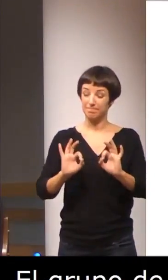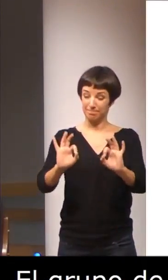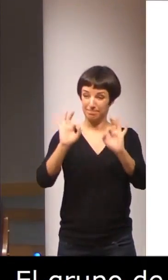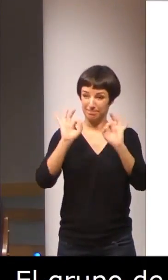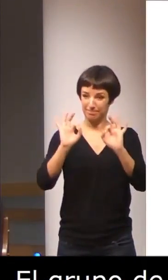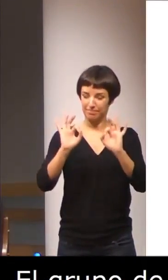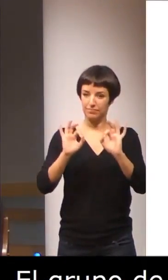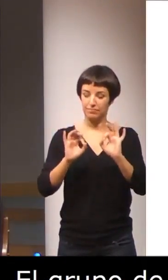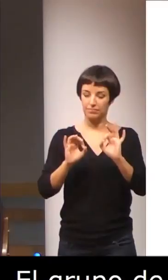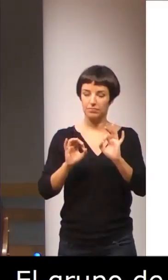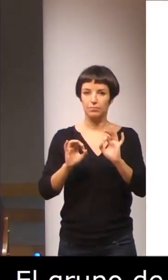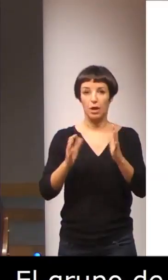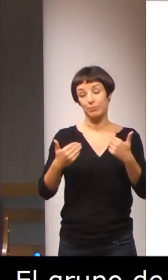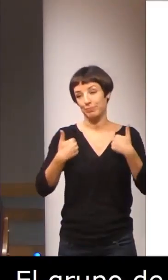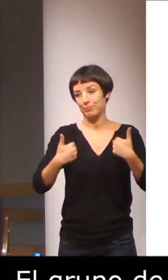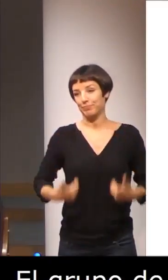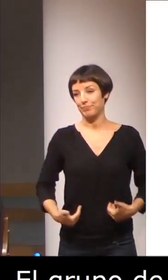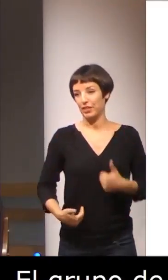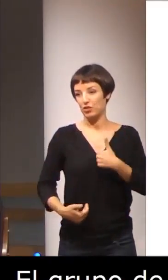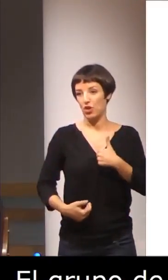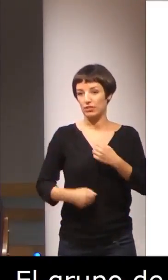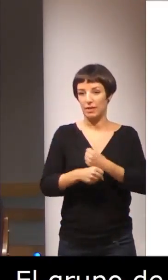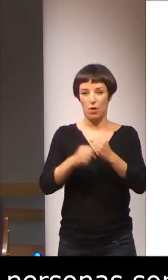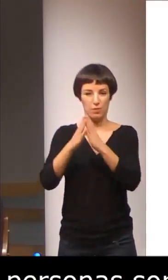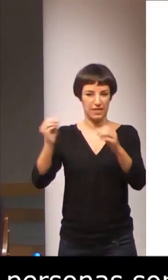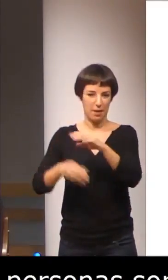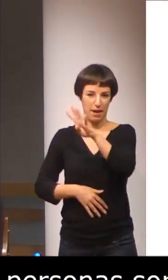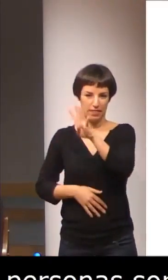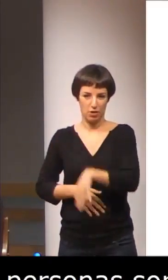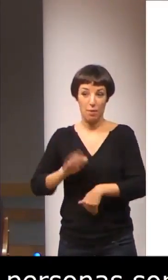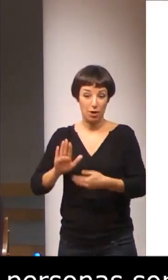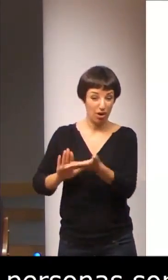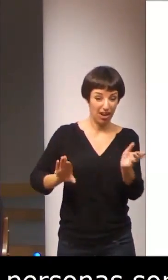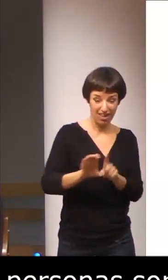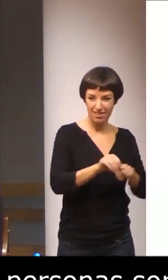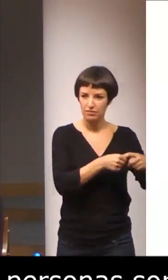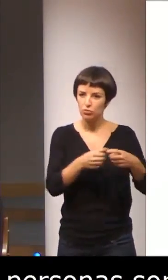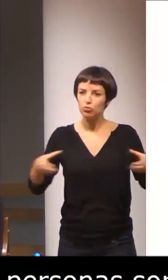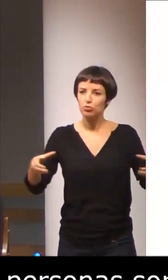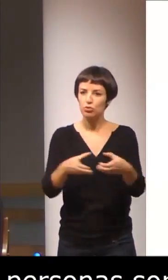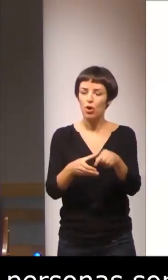concretamente, excepto en mi caso que trabajo en la Universidad de Barcelona, el resto de participantes bien son del